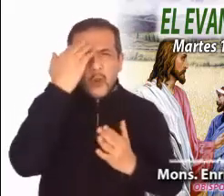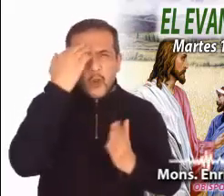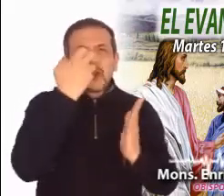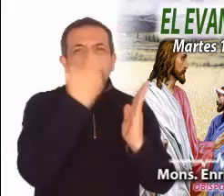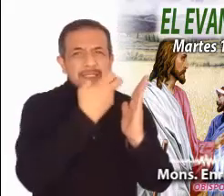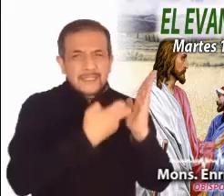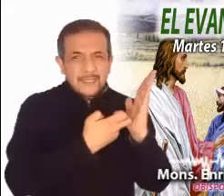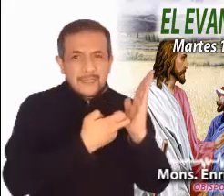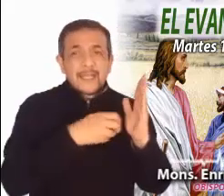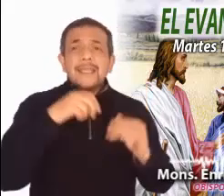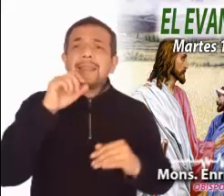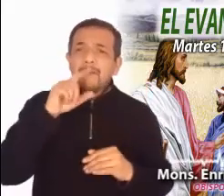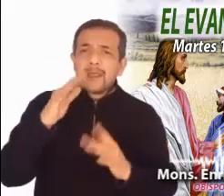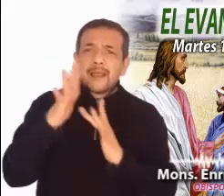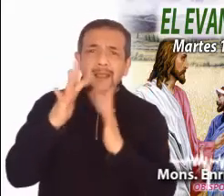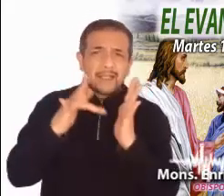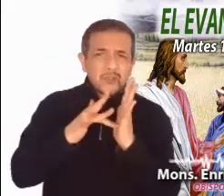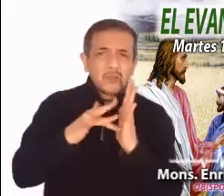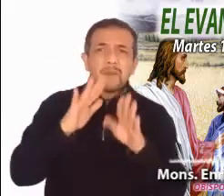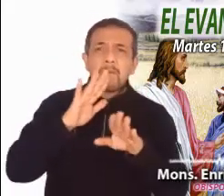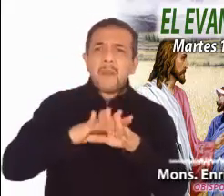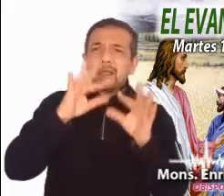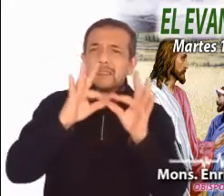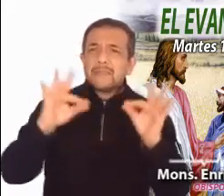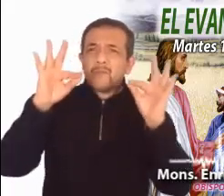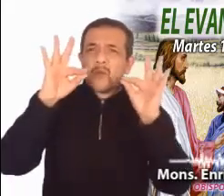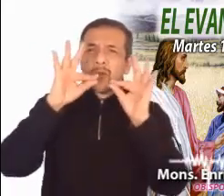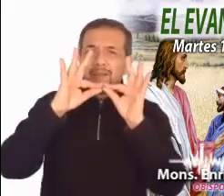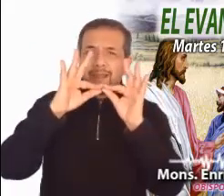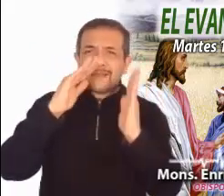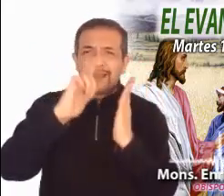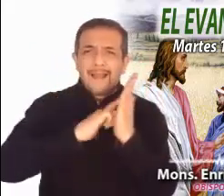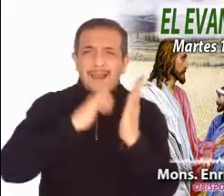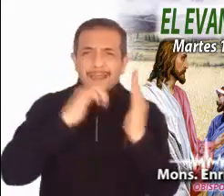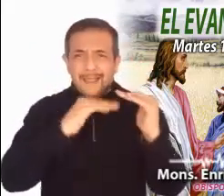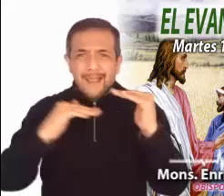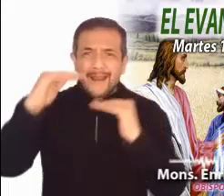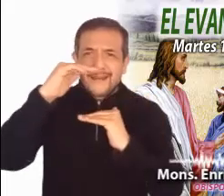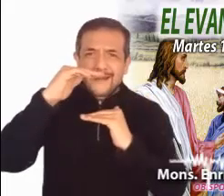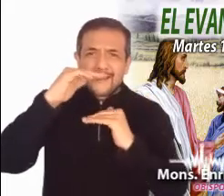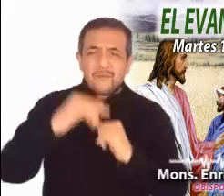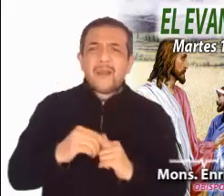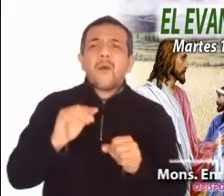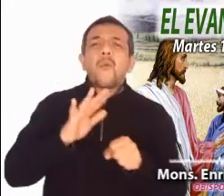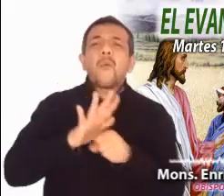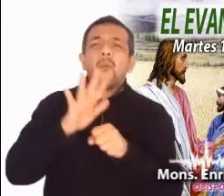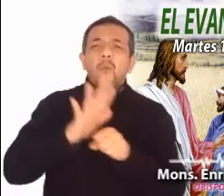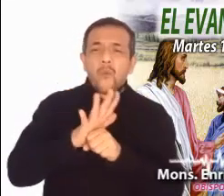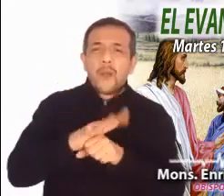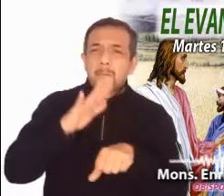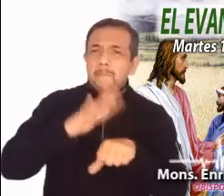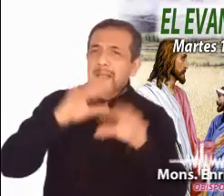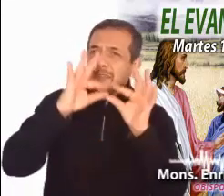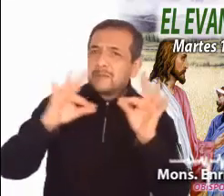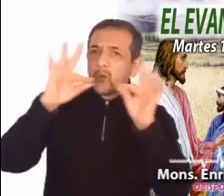Resalta la base de toda prescripción y el espíritu de toda ley. Son más importantes